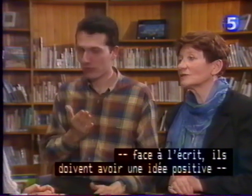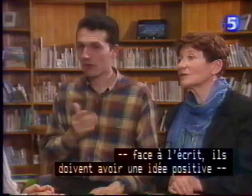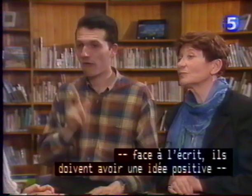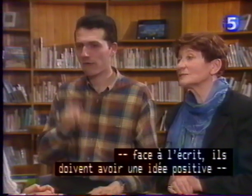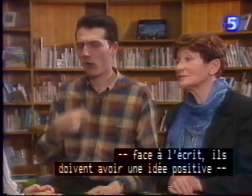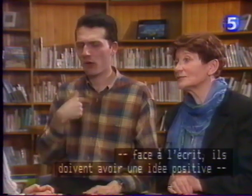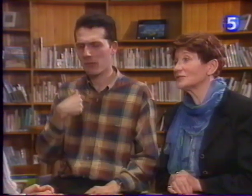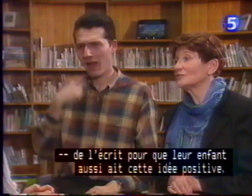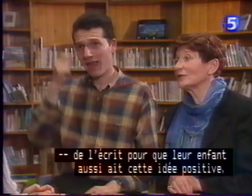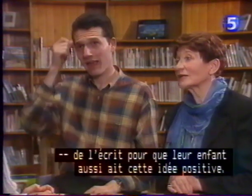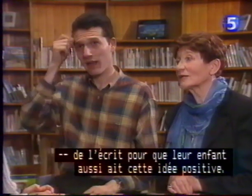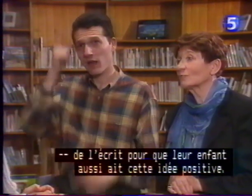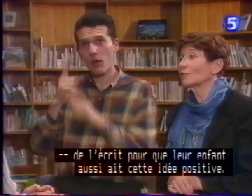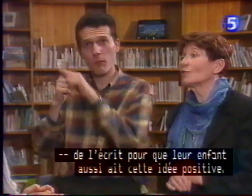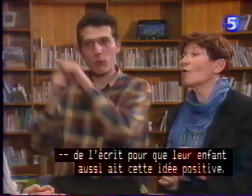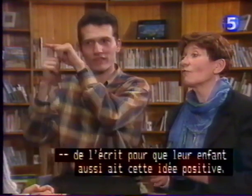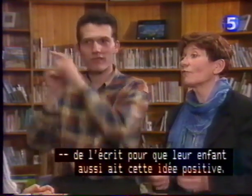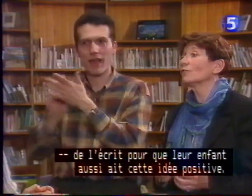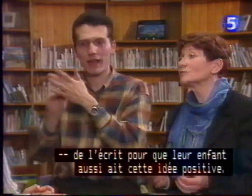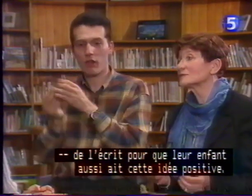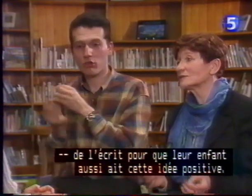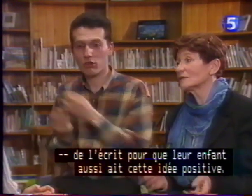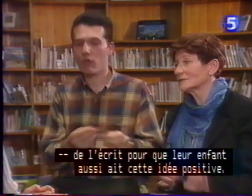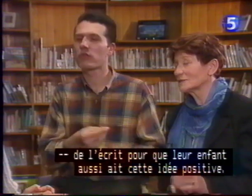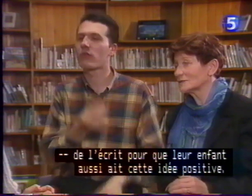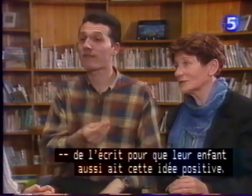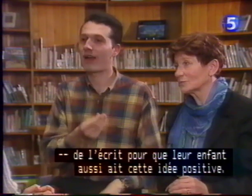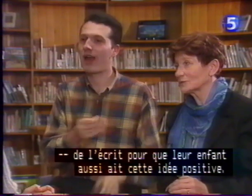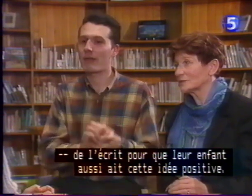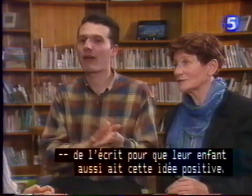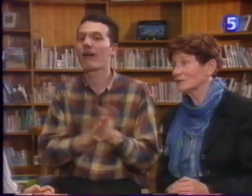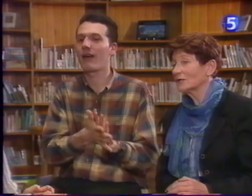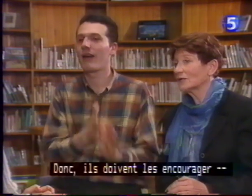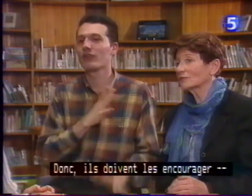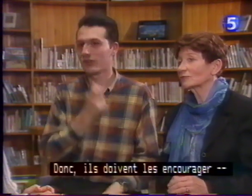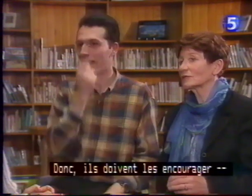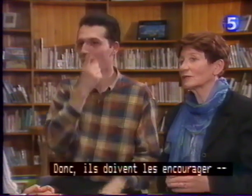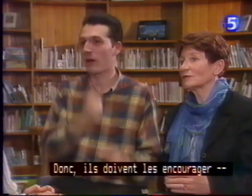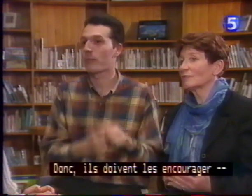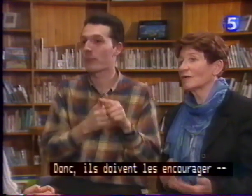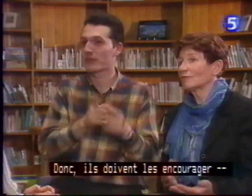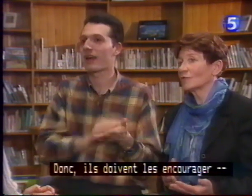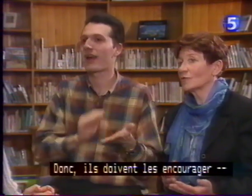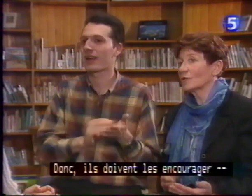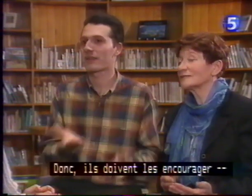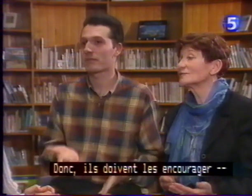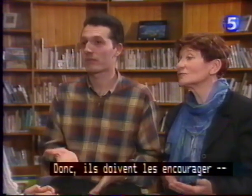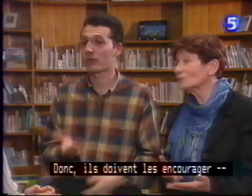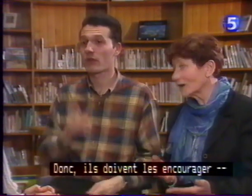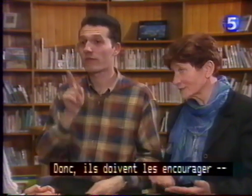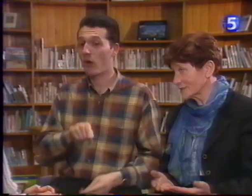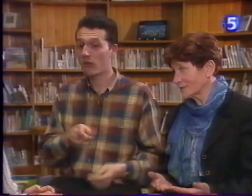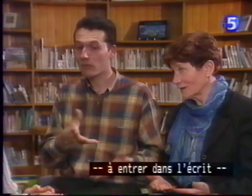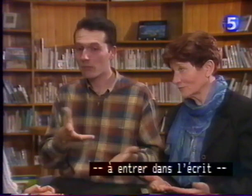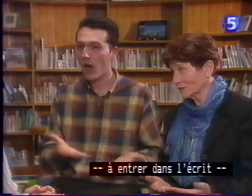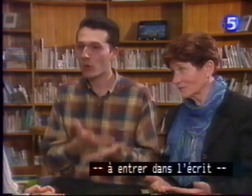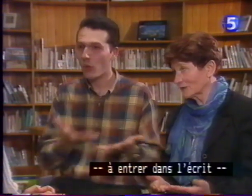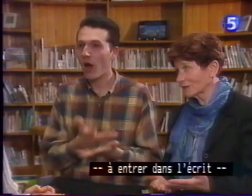positive de l'écrit pour que leur enfant aussi ait cette idée positive. Donc, ils doivent les encourager à entrer dans l'écrit